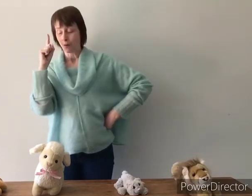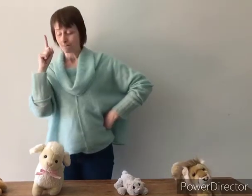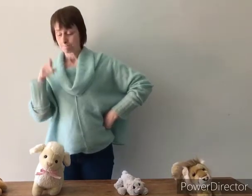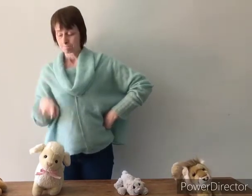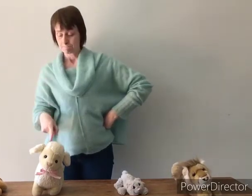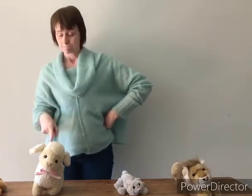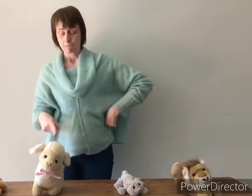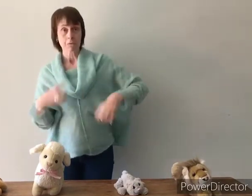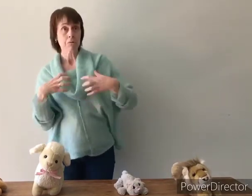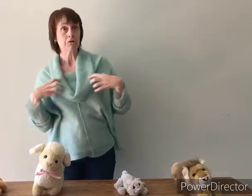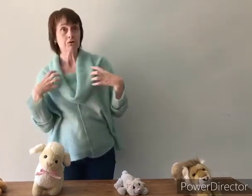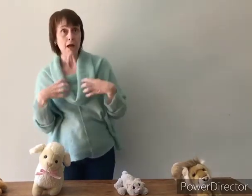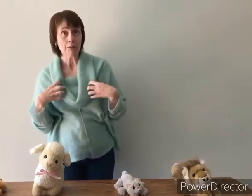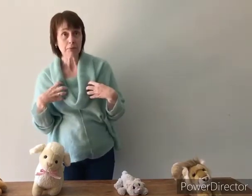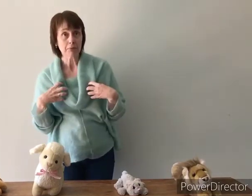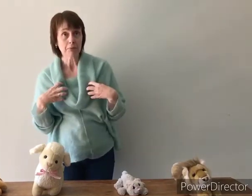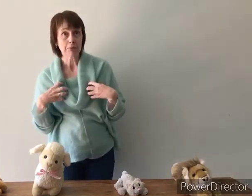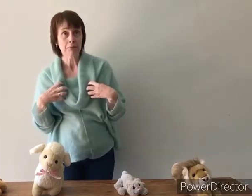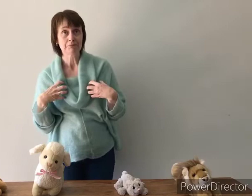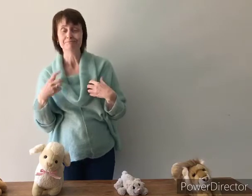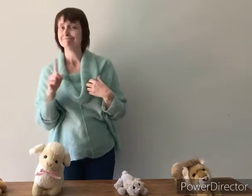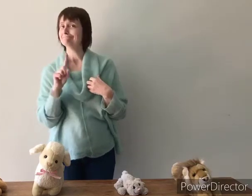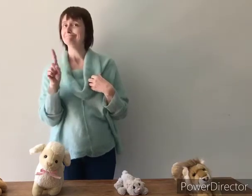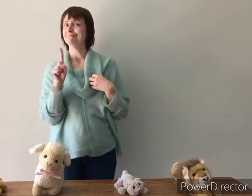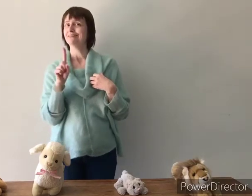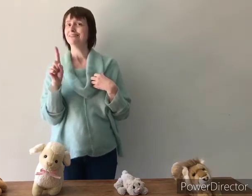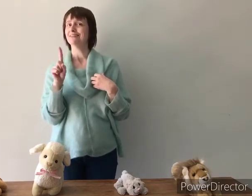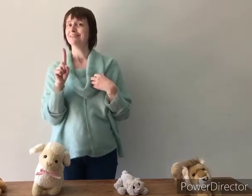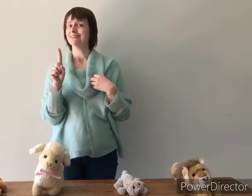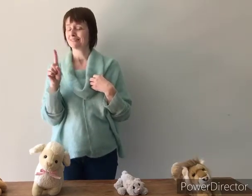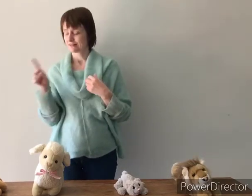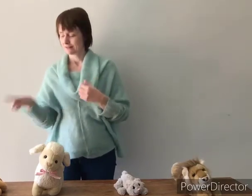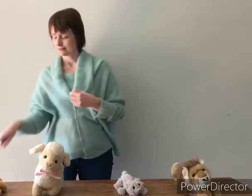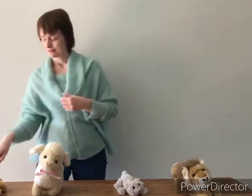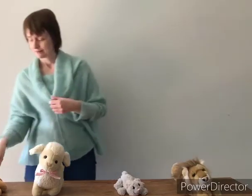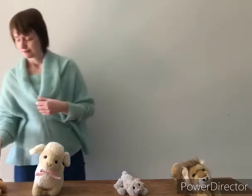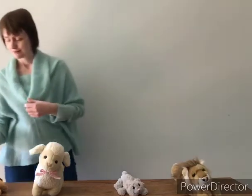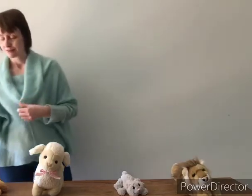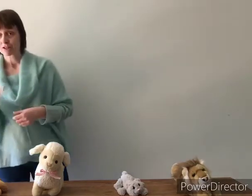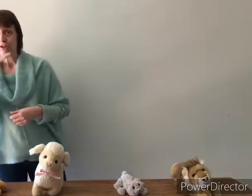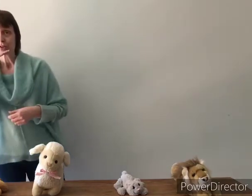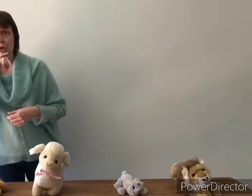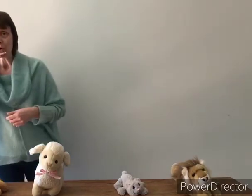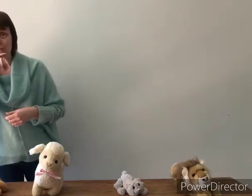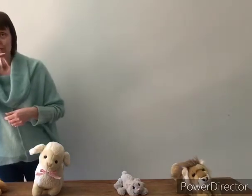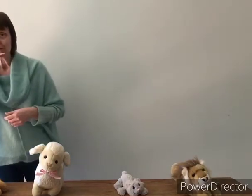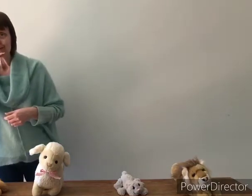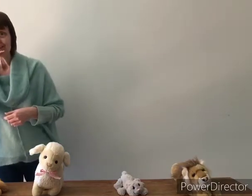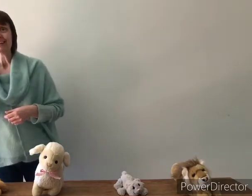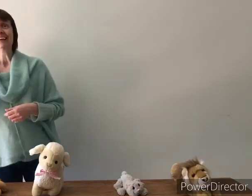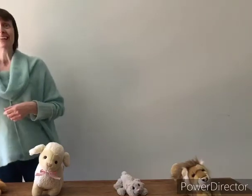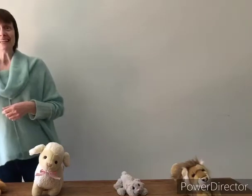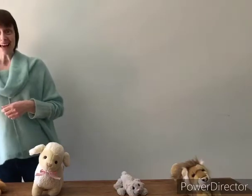Het schaap. Nee. De hond? Ja!